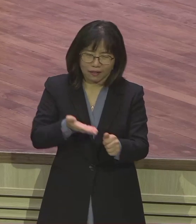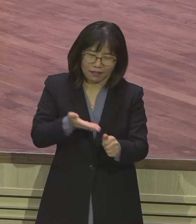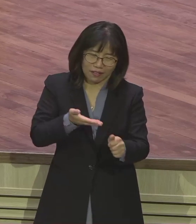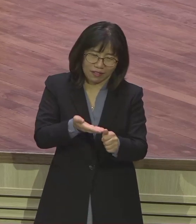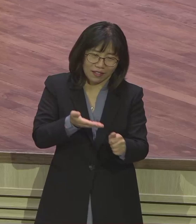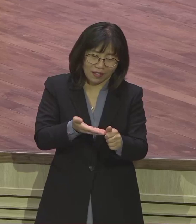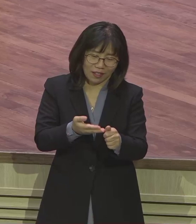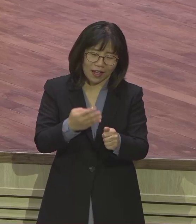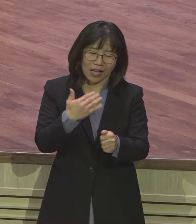덩치가.